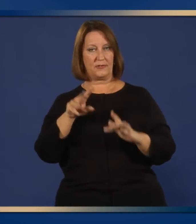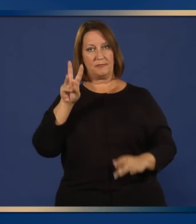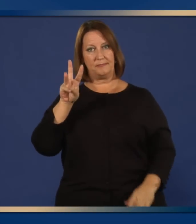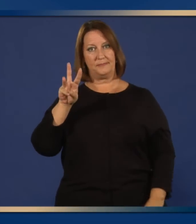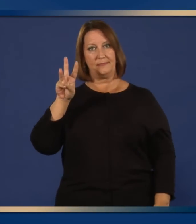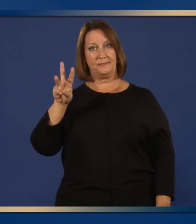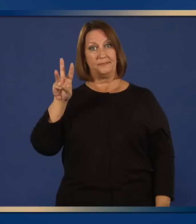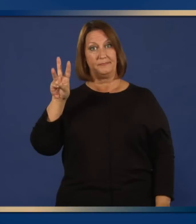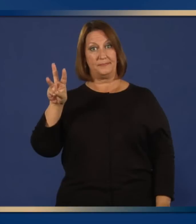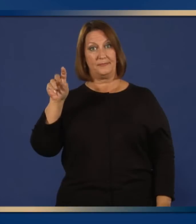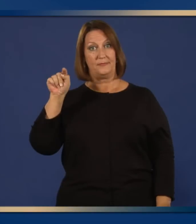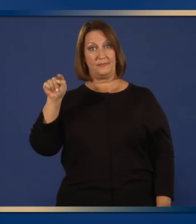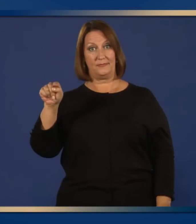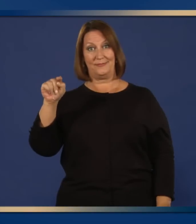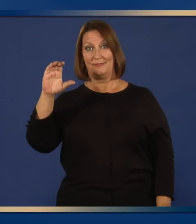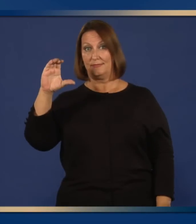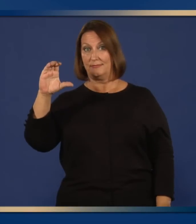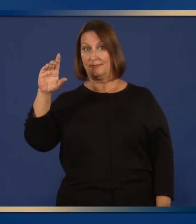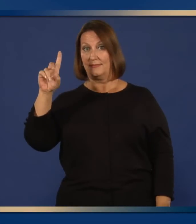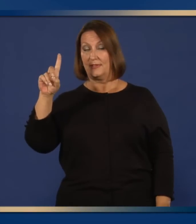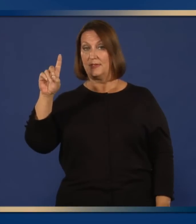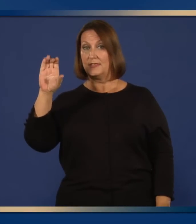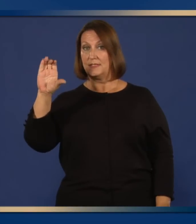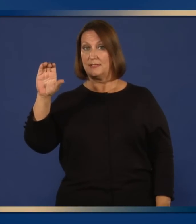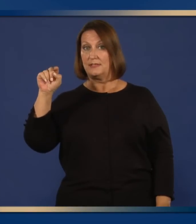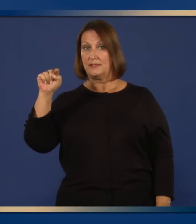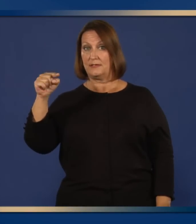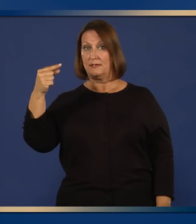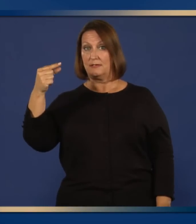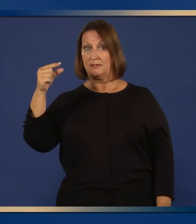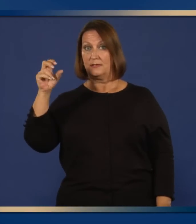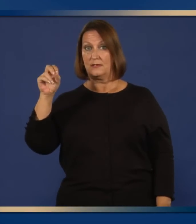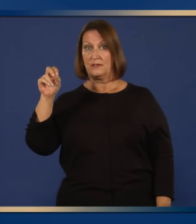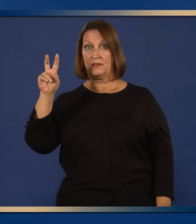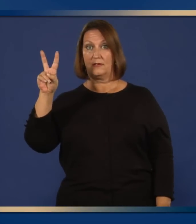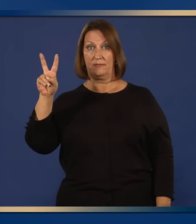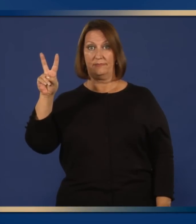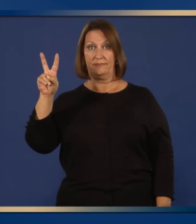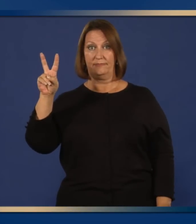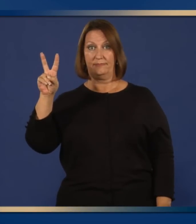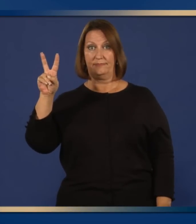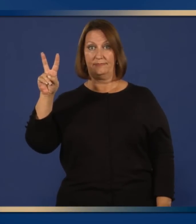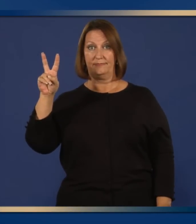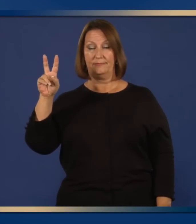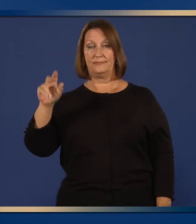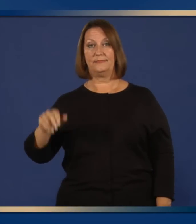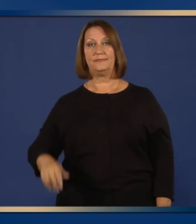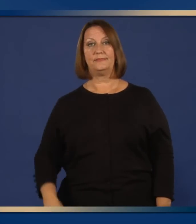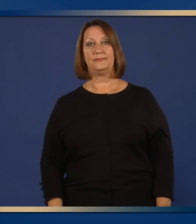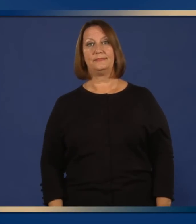.cdc.gov.